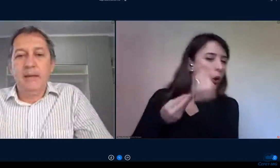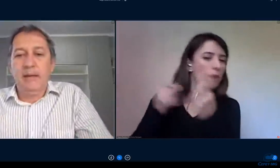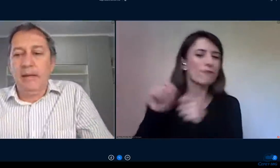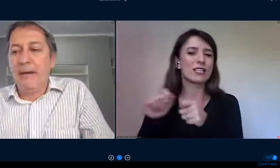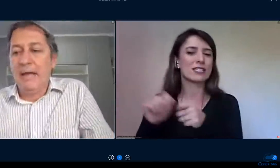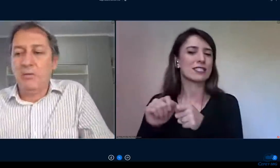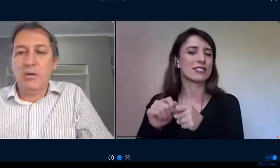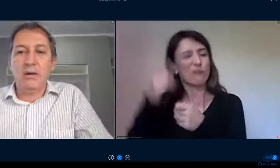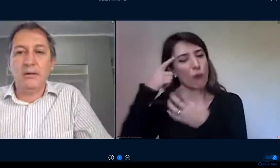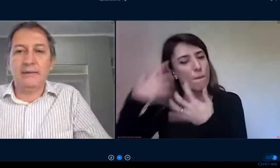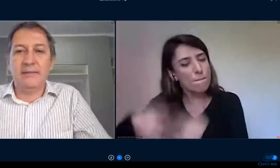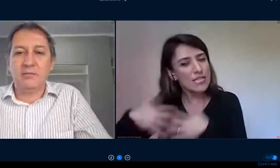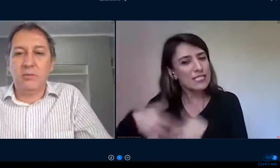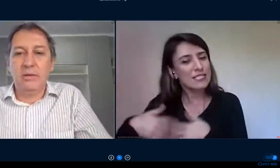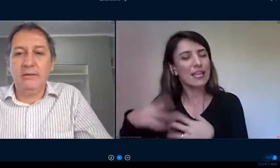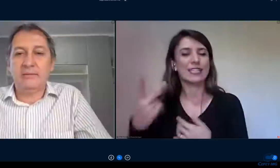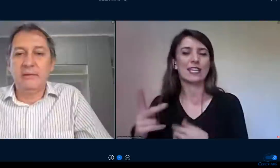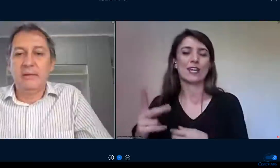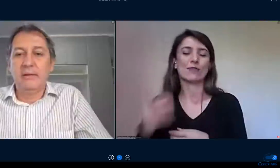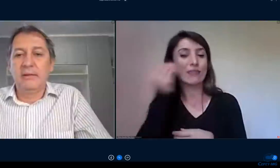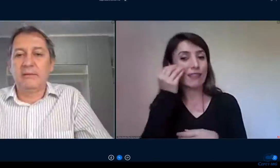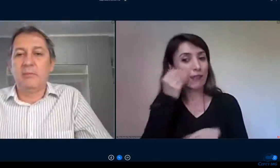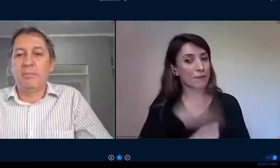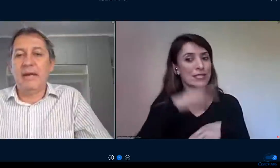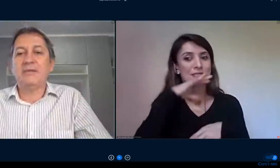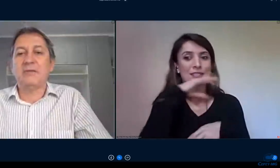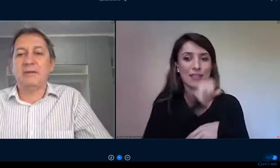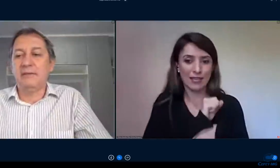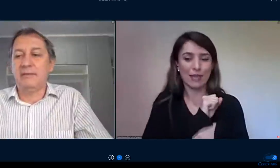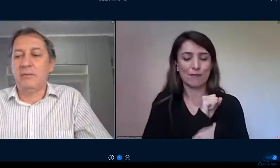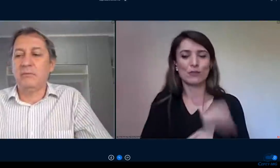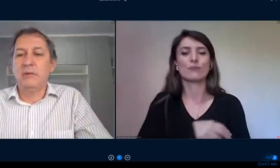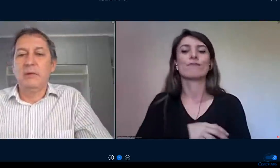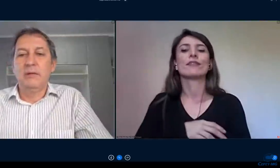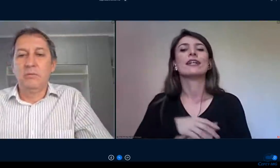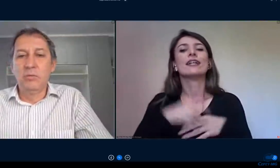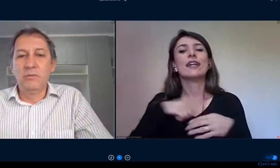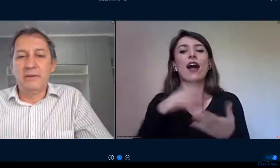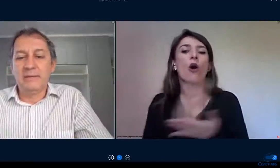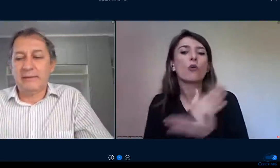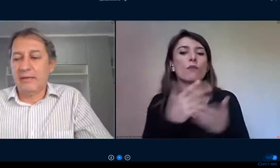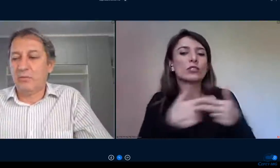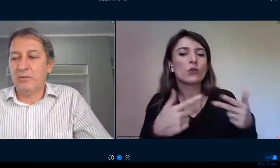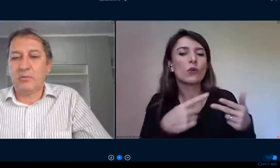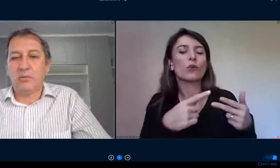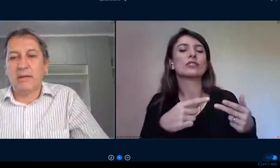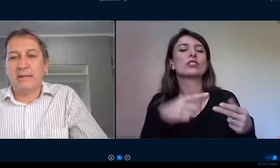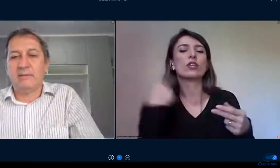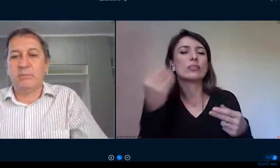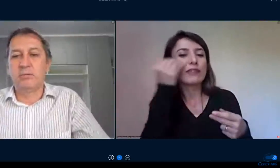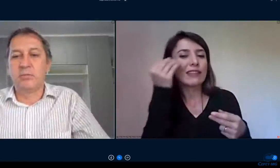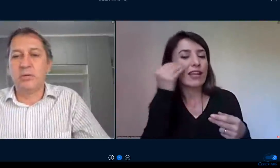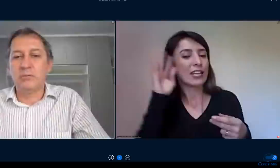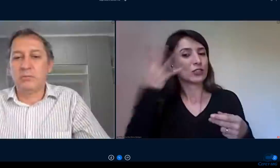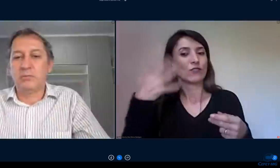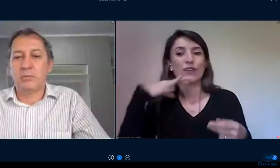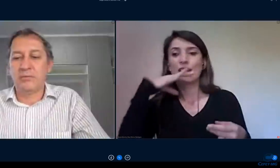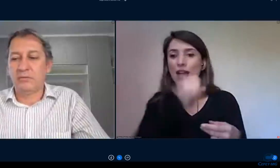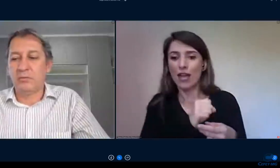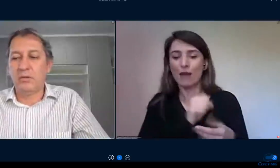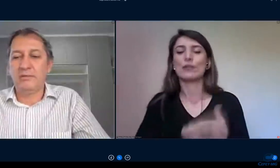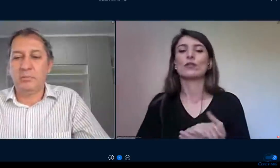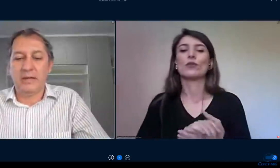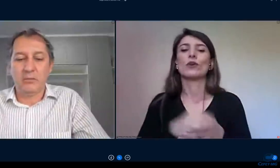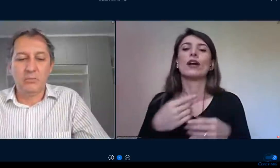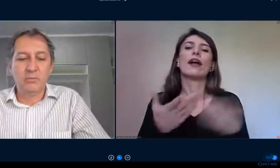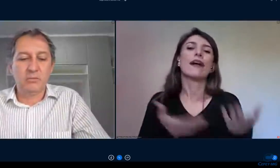maior nas ações que são práticas que são dúvidas questões colocadas por todos os